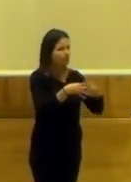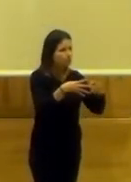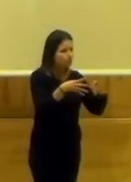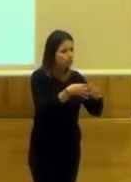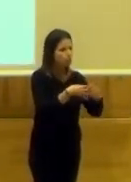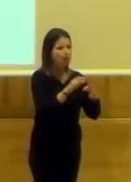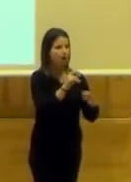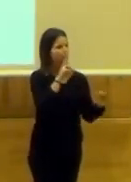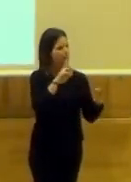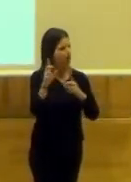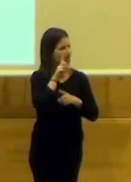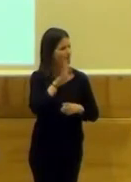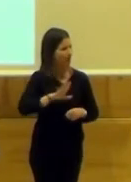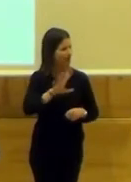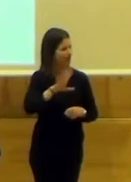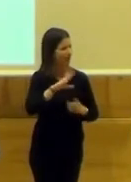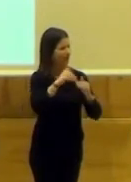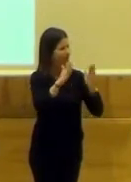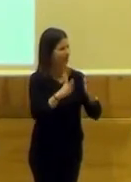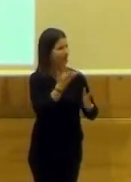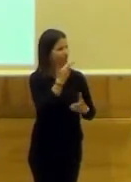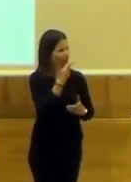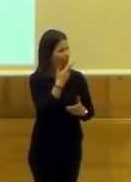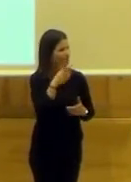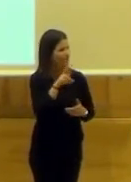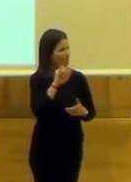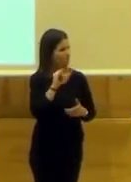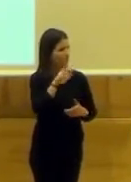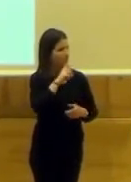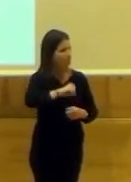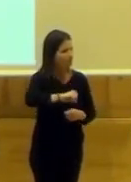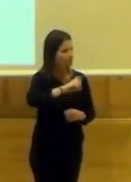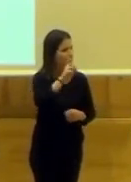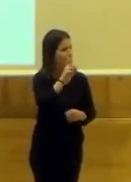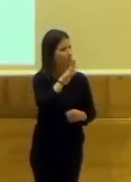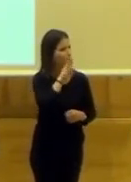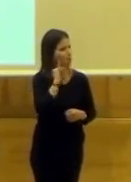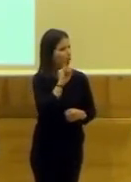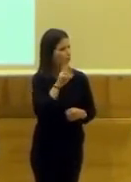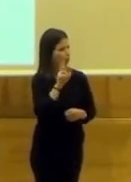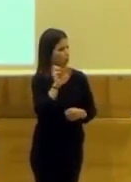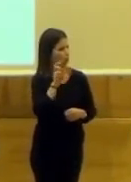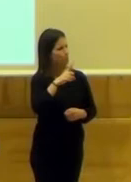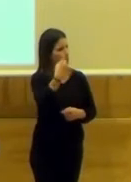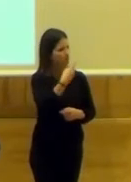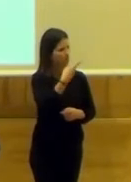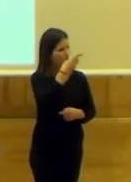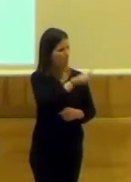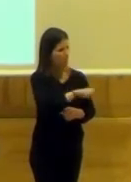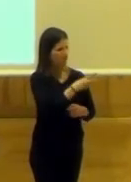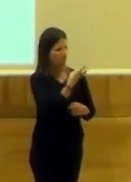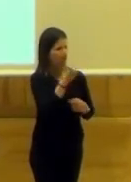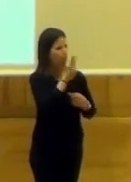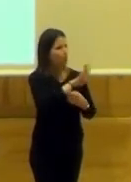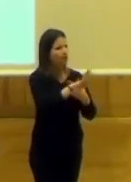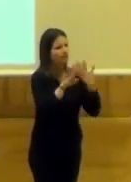si tenéis imágenes de la madraza, por todos conocidos como BIC, fundada por Jesús I en 1949, como centro